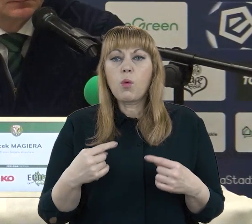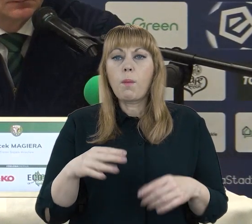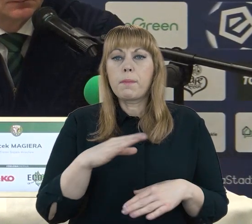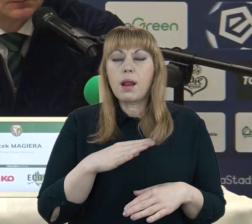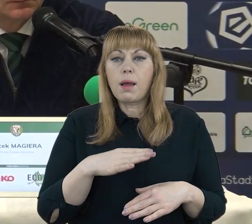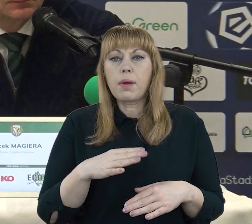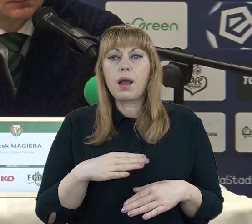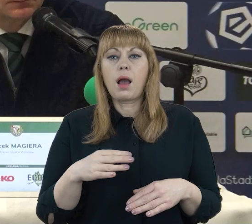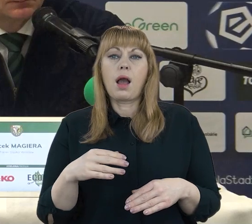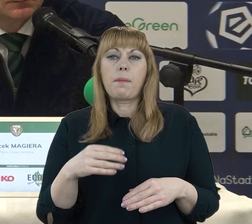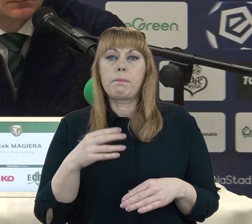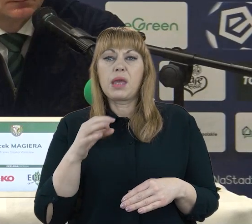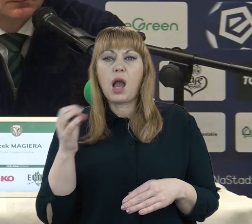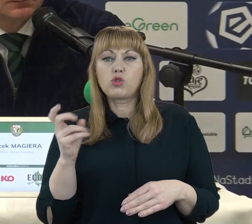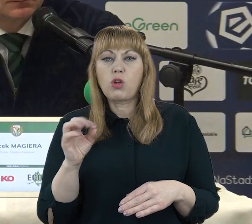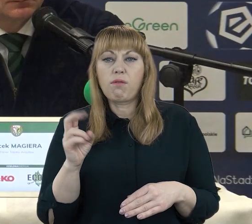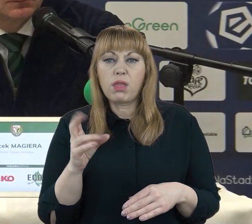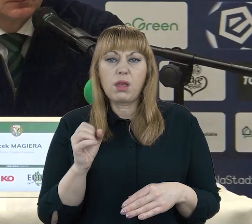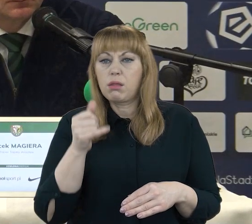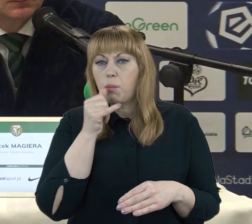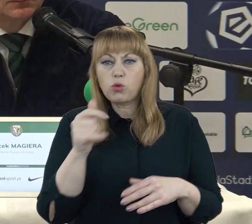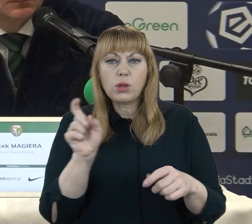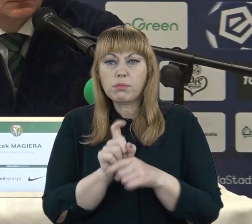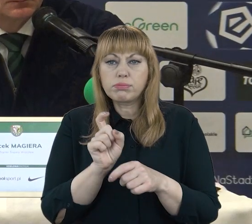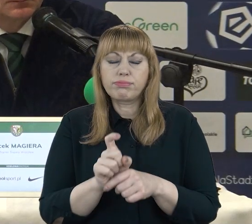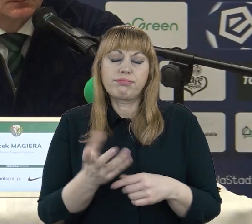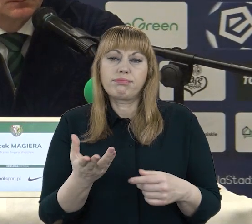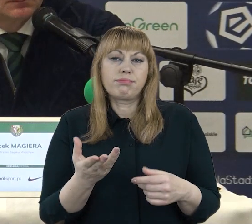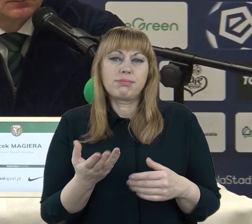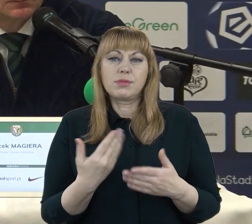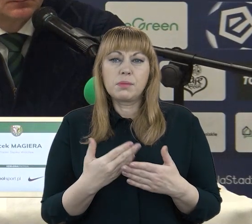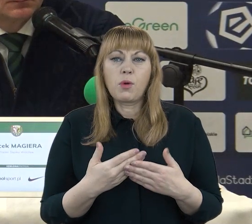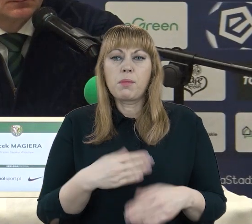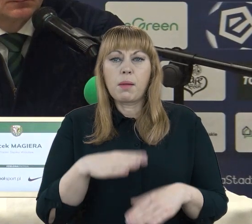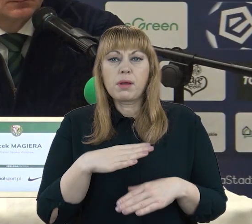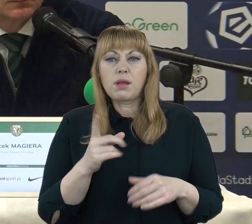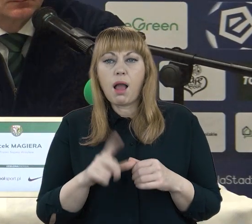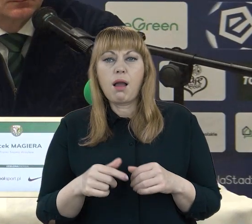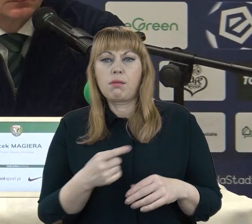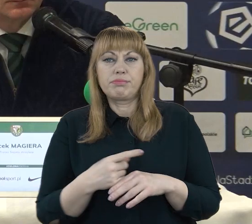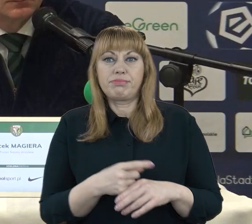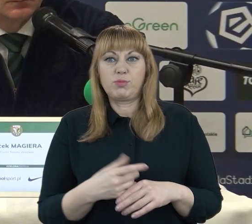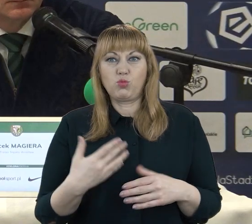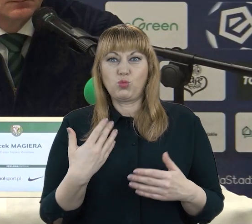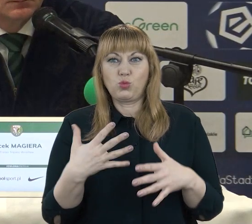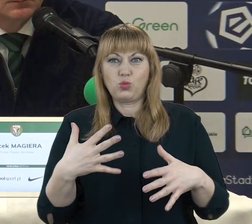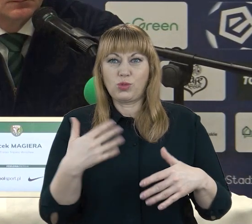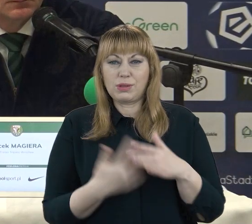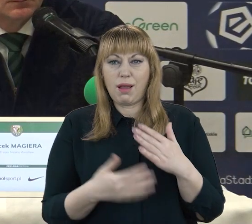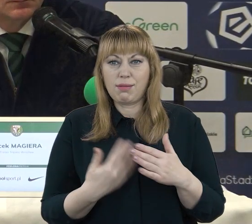Michała Szanownika nie można było mieć pretensji o formę, o projekt wyglądające, ale jednak duża liczba tych krasowych bramach była. Zdecydowało się Panu na zmianę